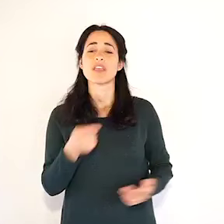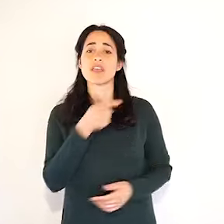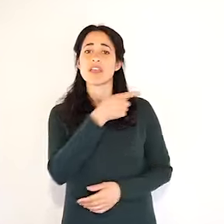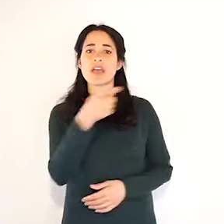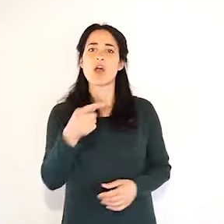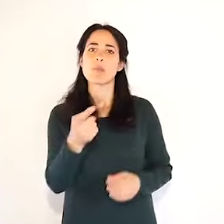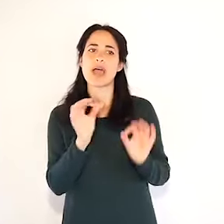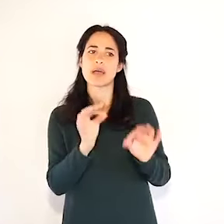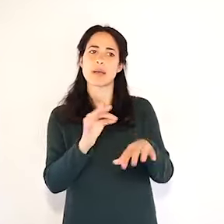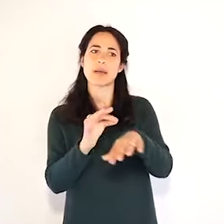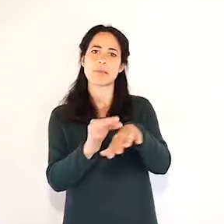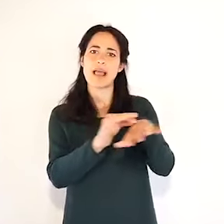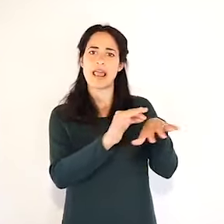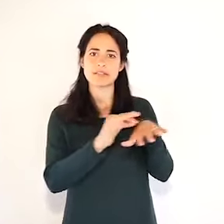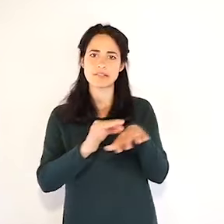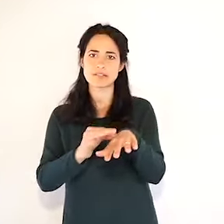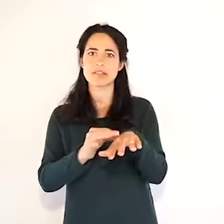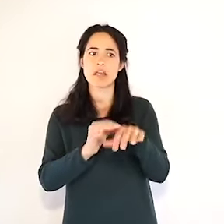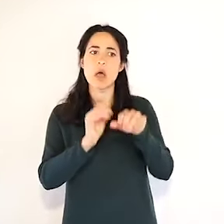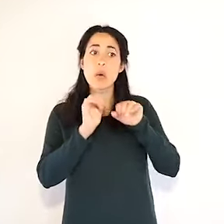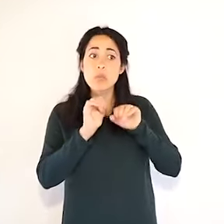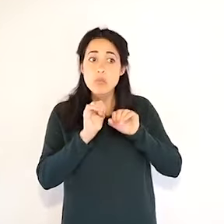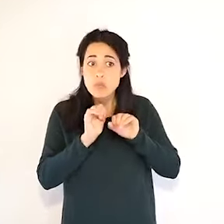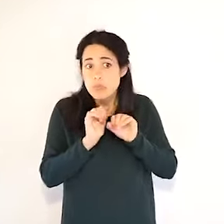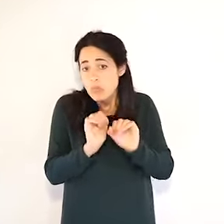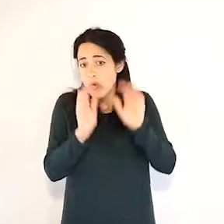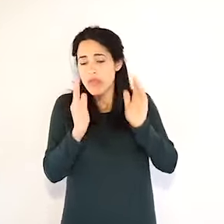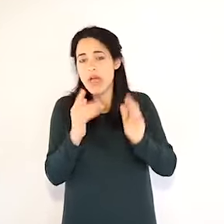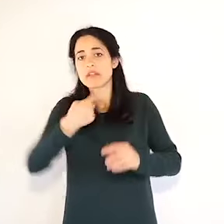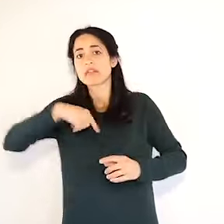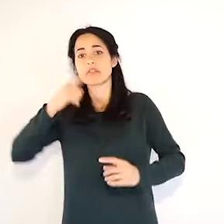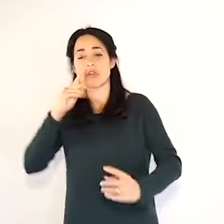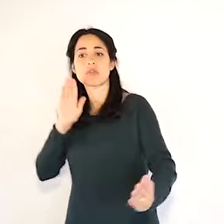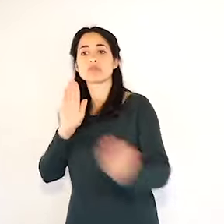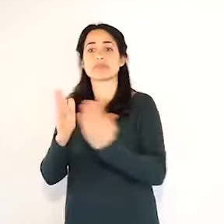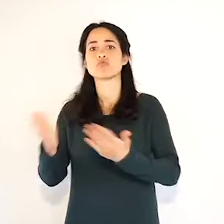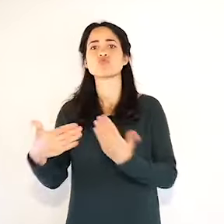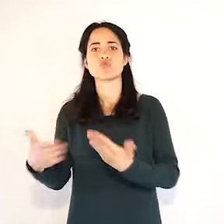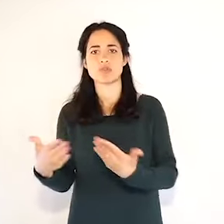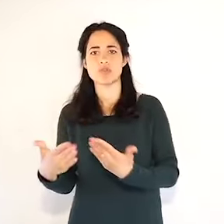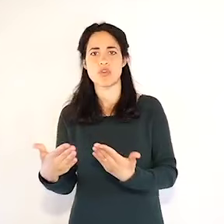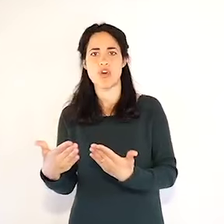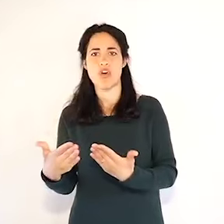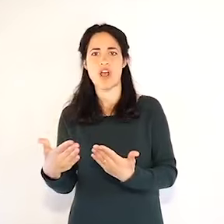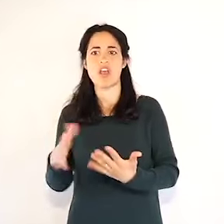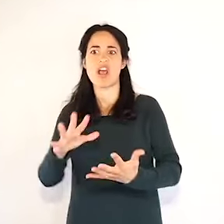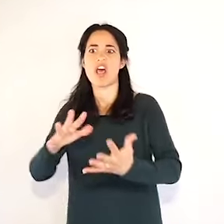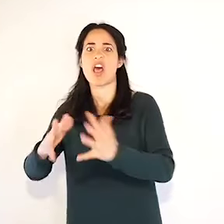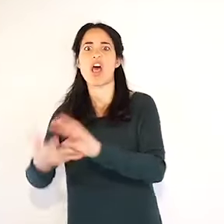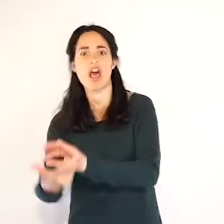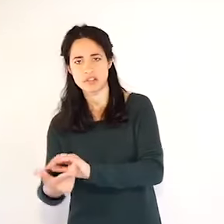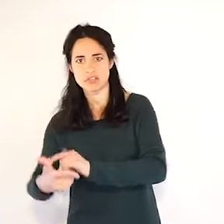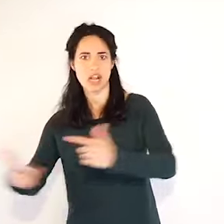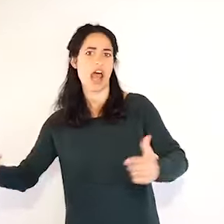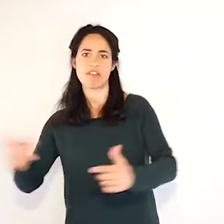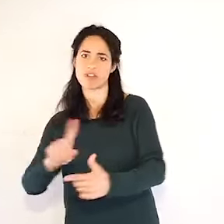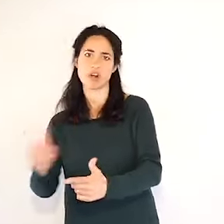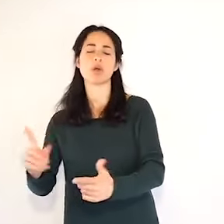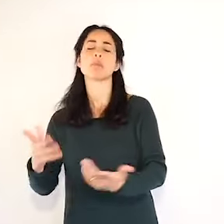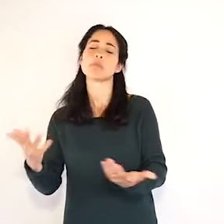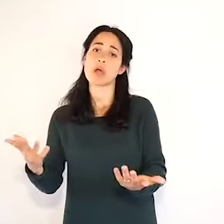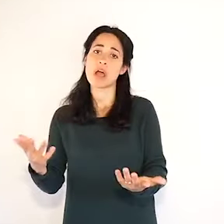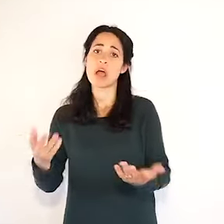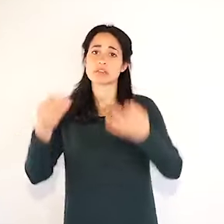prima, può anche darsi che la affrontiamo prima. Certamente non vediamo, e lo dicono i radiologi, non lo dice